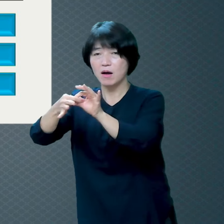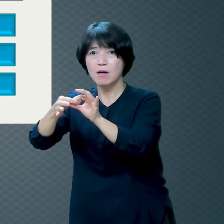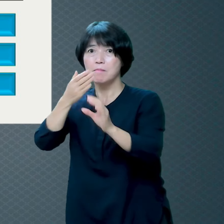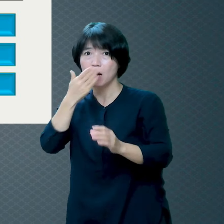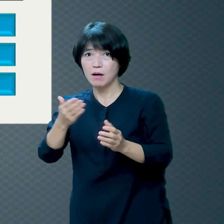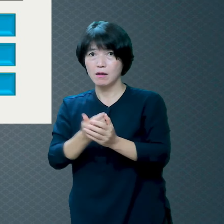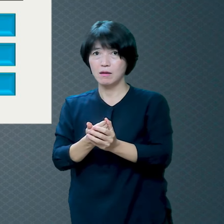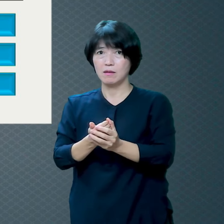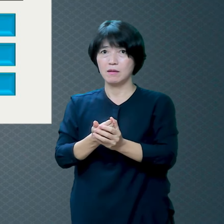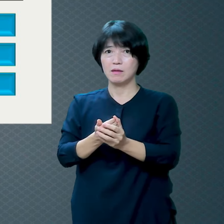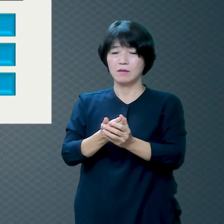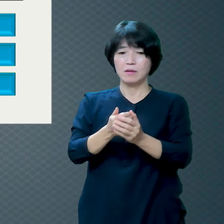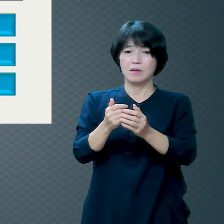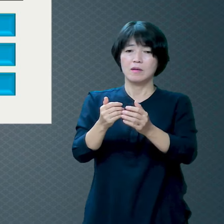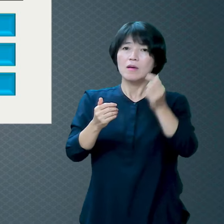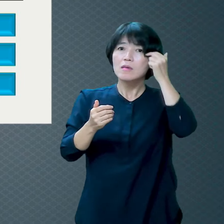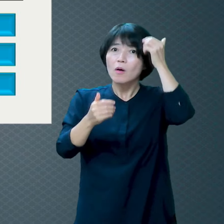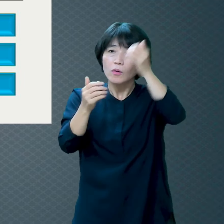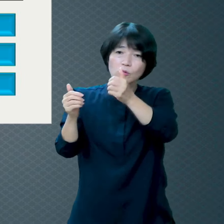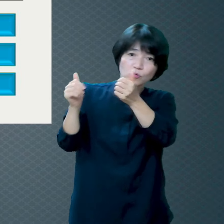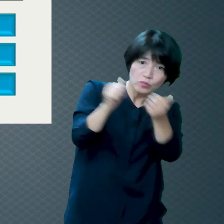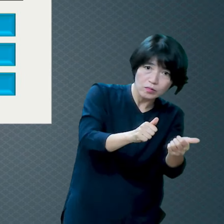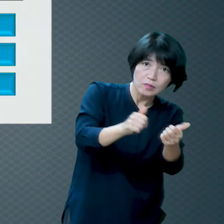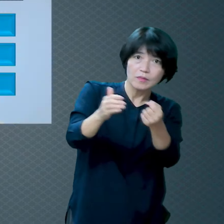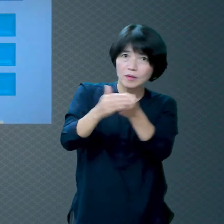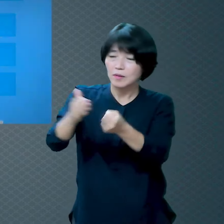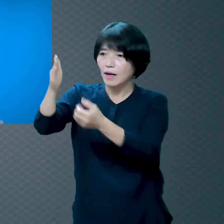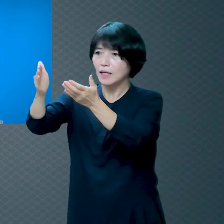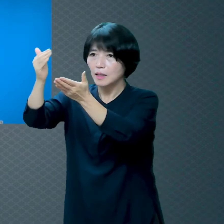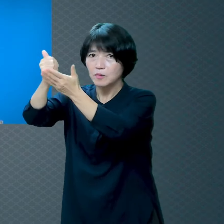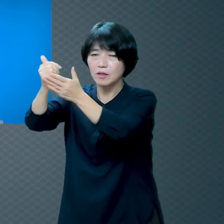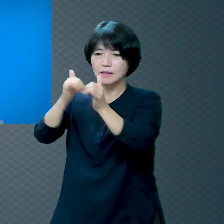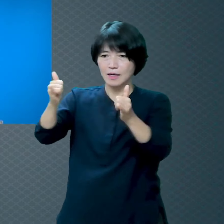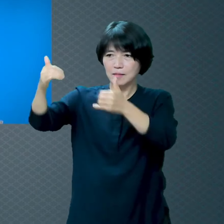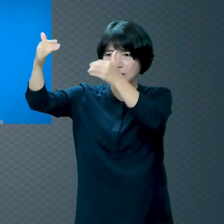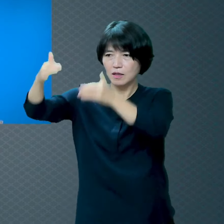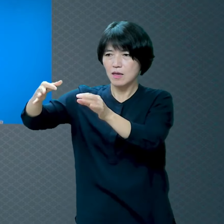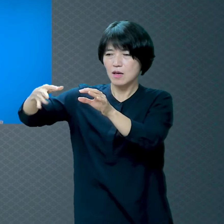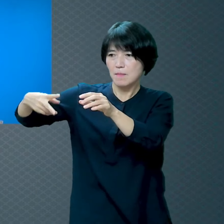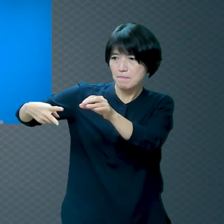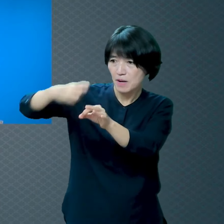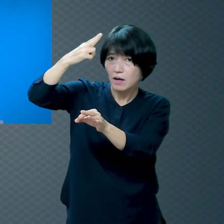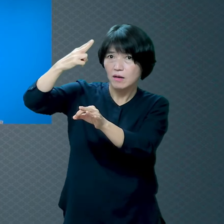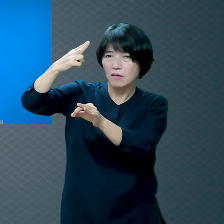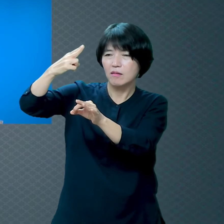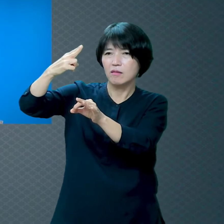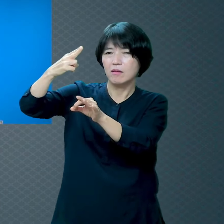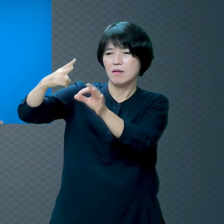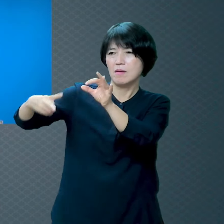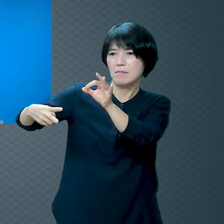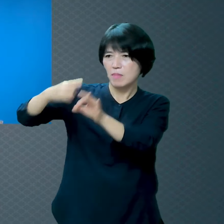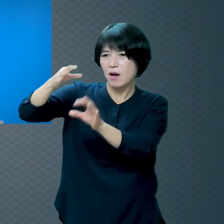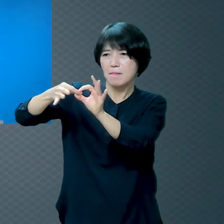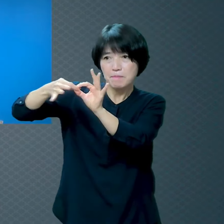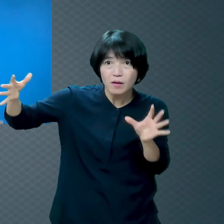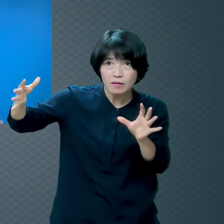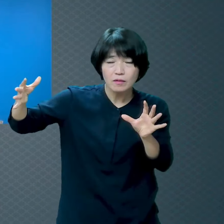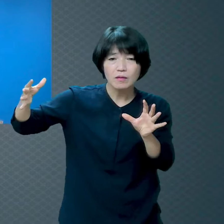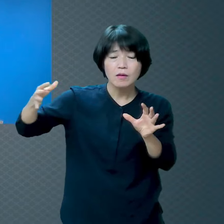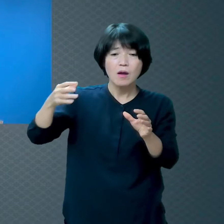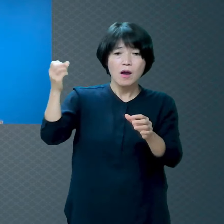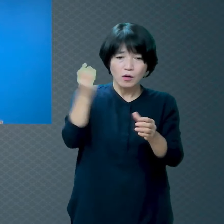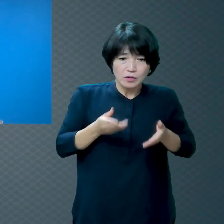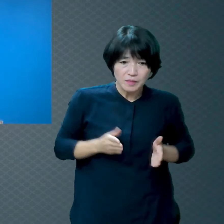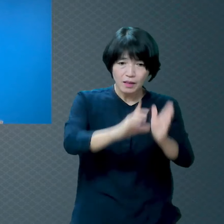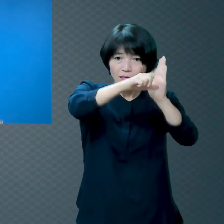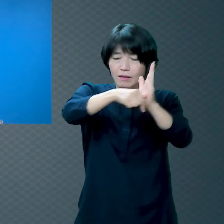죽었던 영이 살아나는 거예요 마치 형광등에 불이 들어오는 것처럼 이 세상에 태어나는